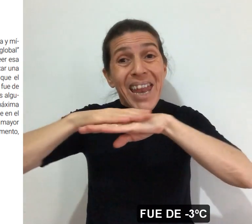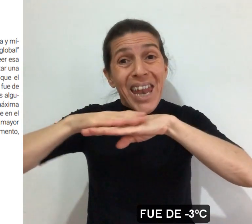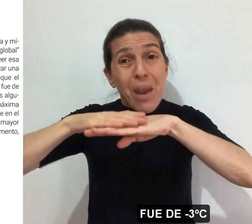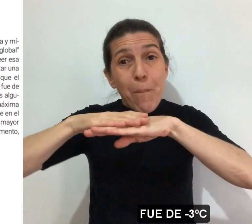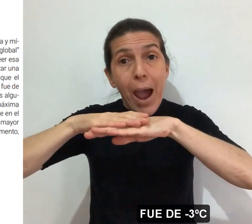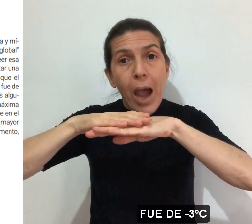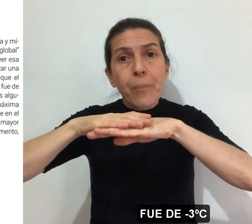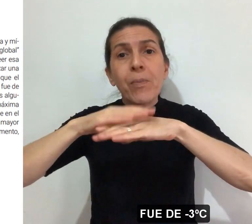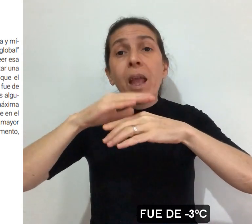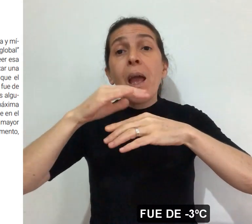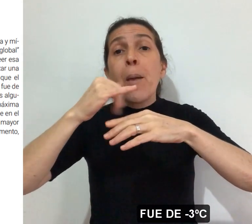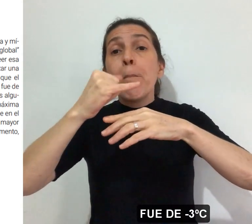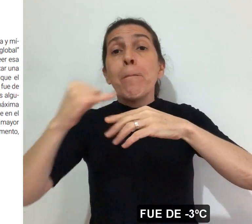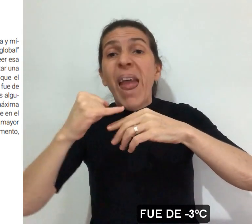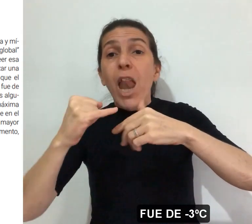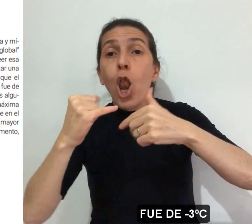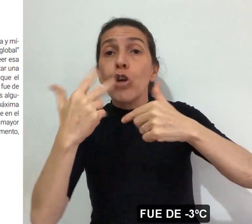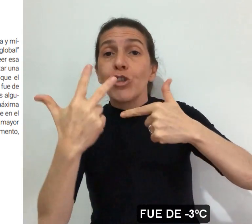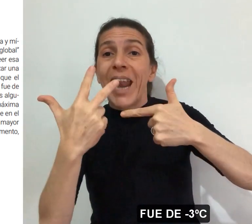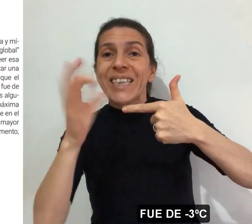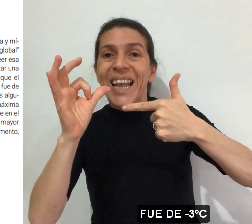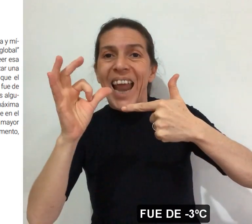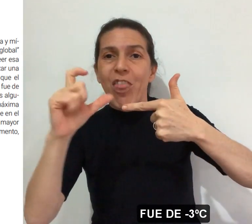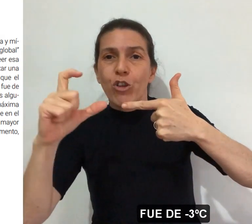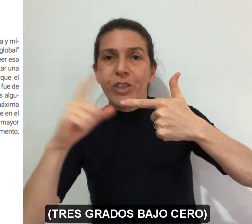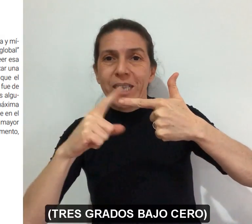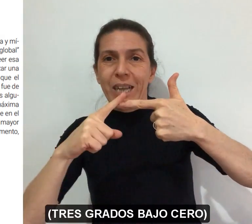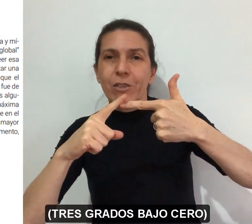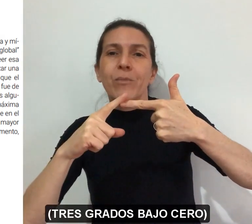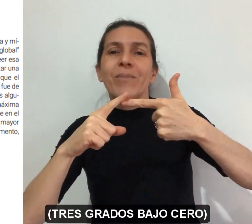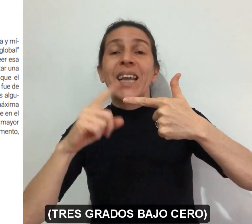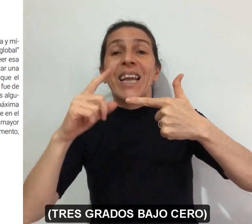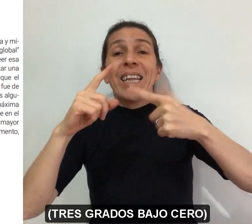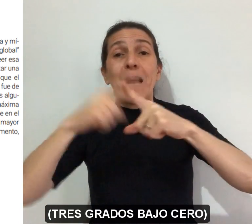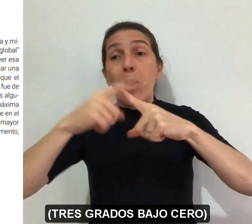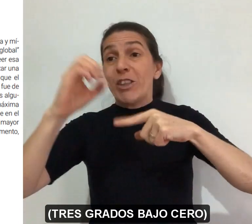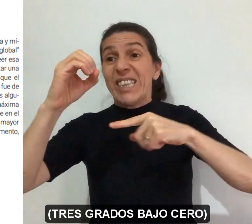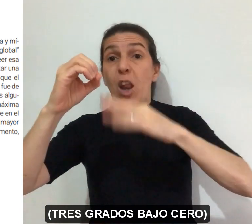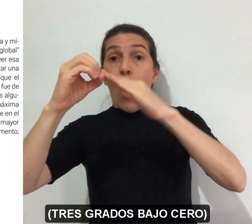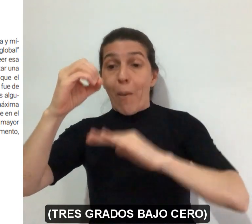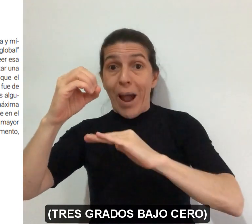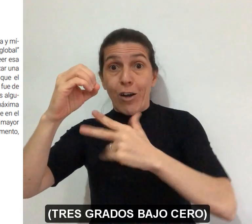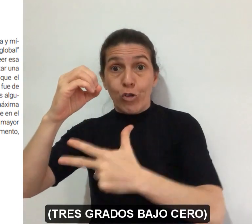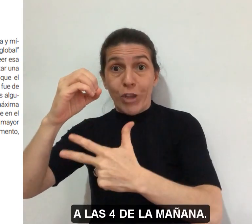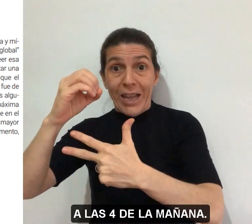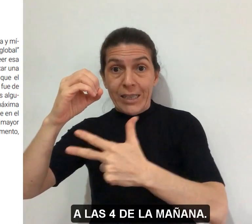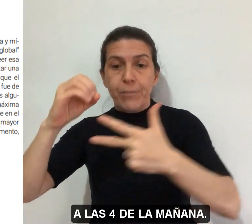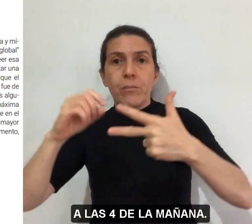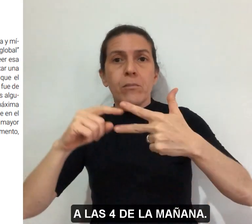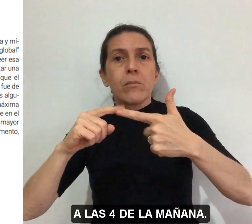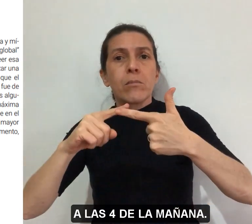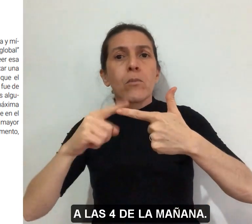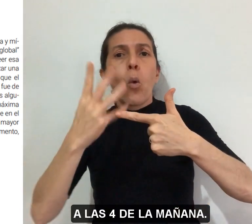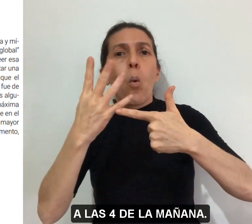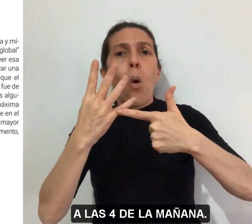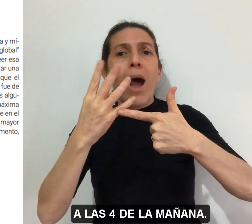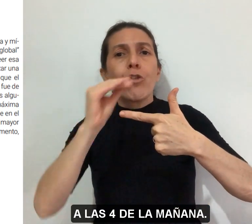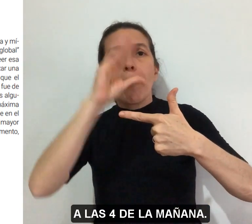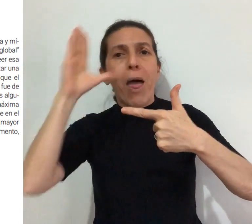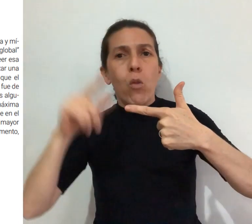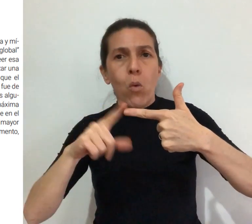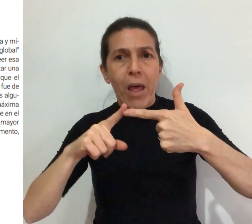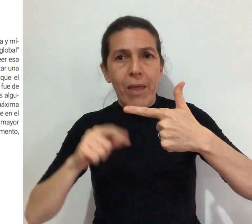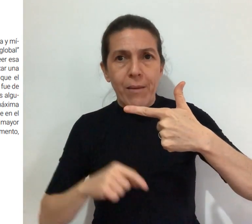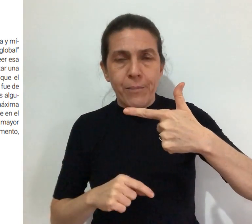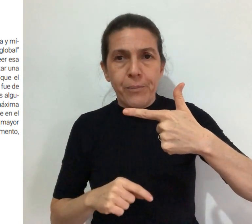fue de menos 3 grados centígrados, 3 grados bajo cero, a las 4 de la